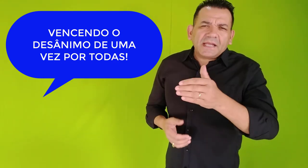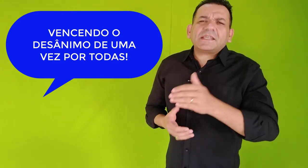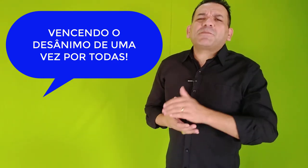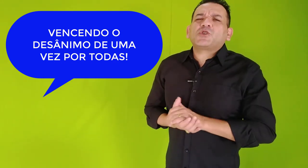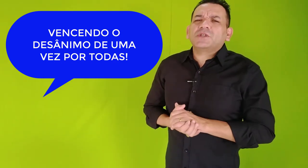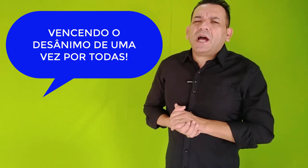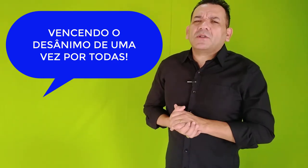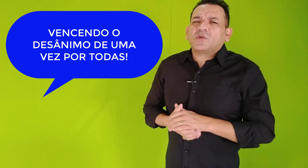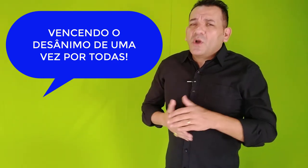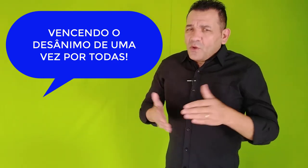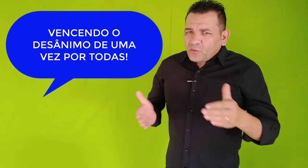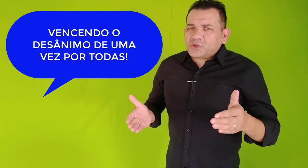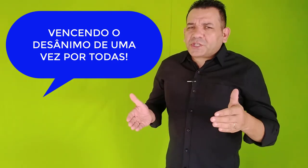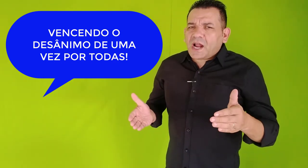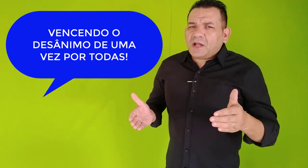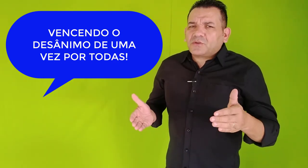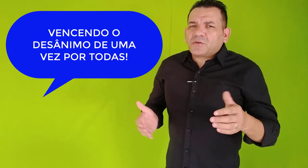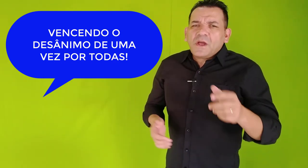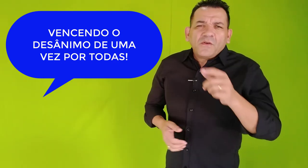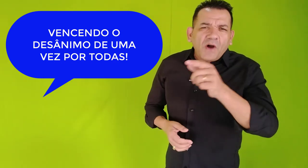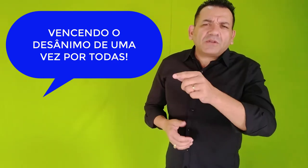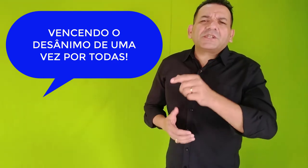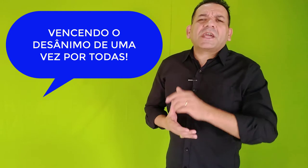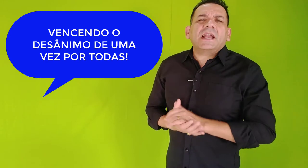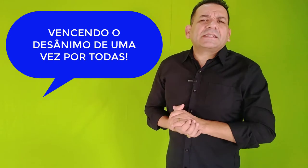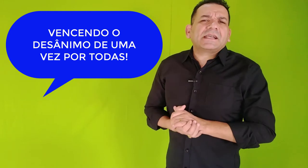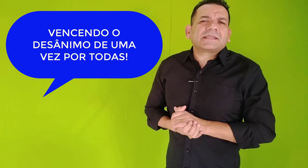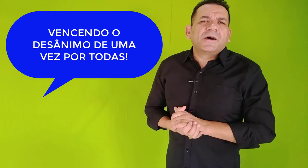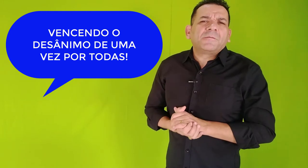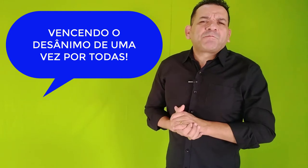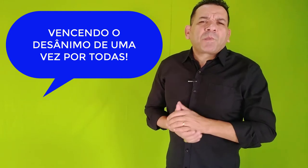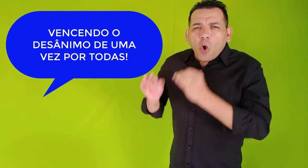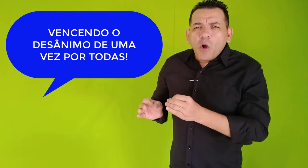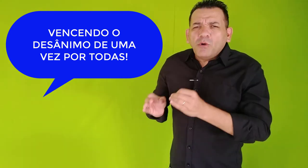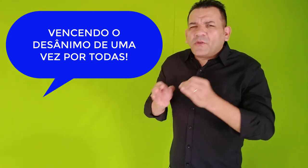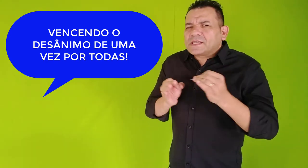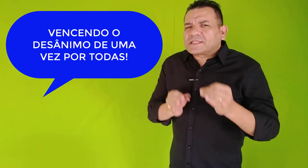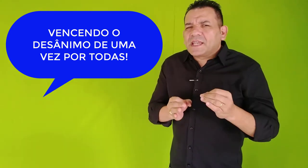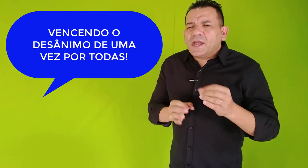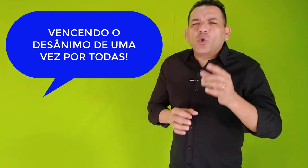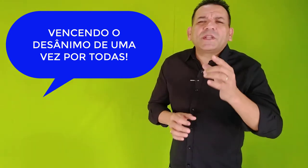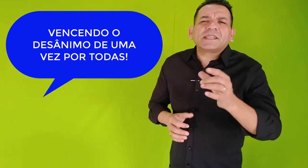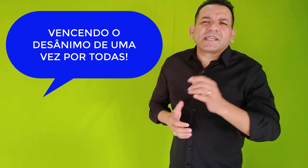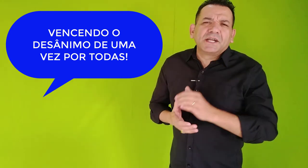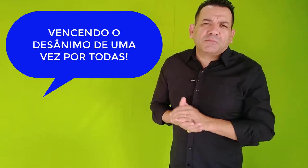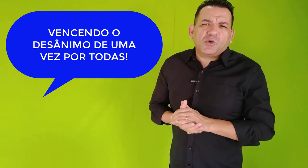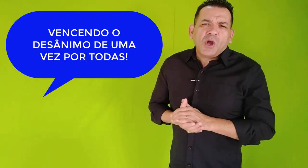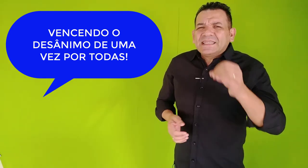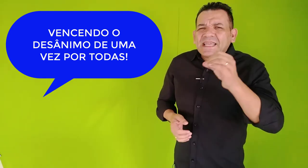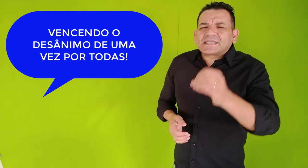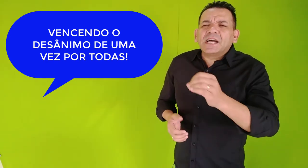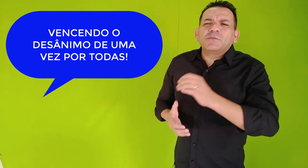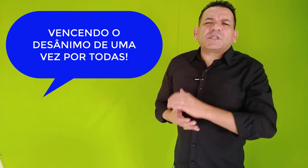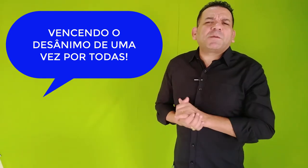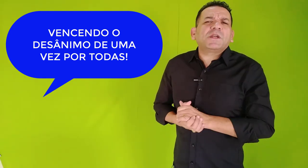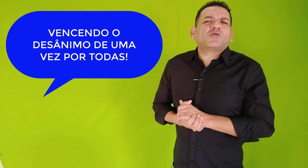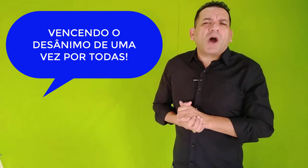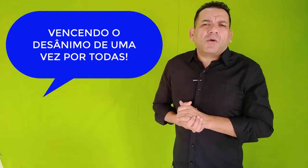decepcionado, frustrado, falta de realização, como vencer o desânimo? Desânimo espiritual,